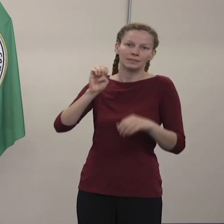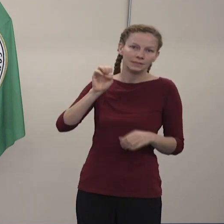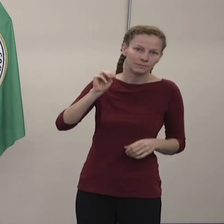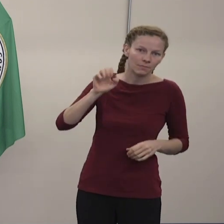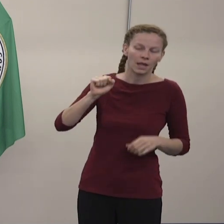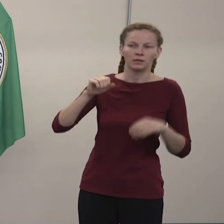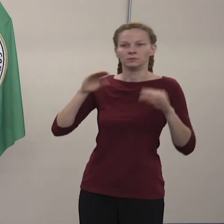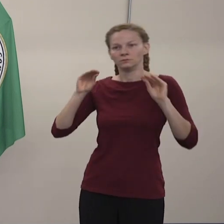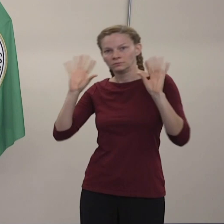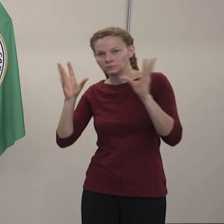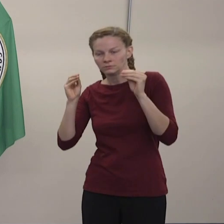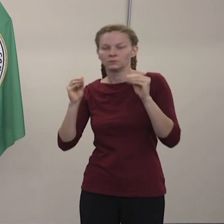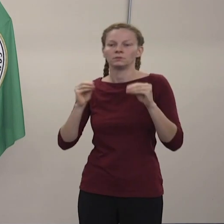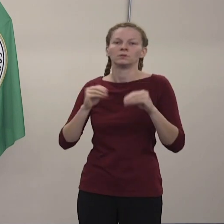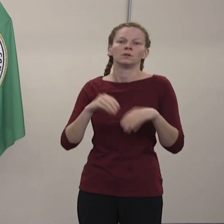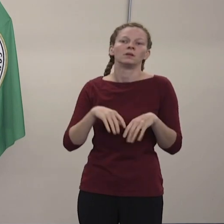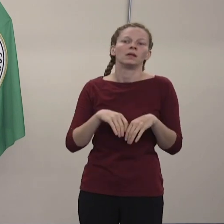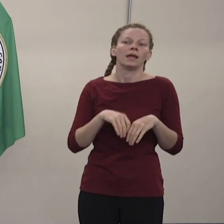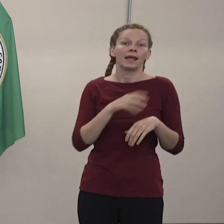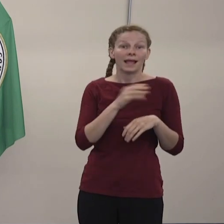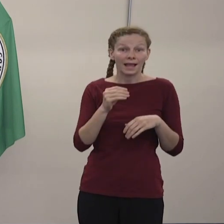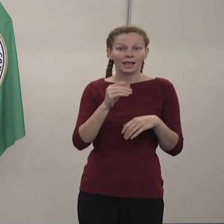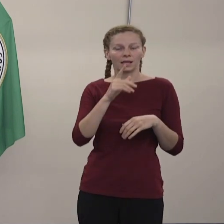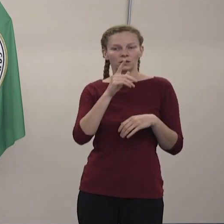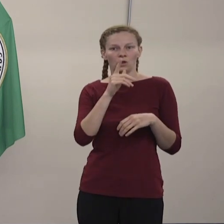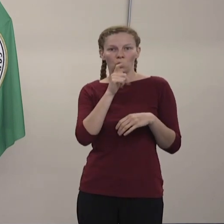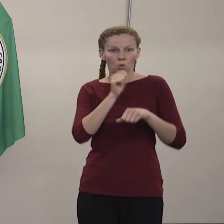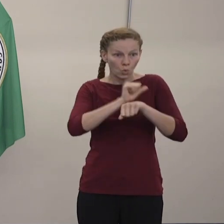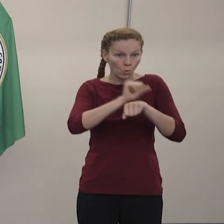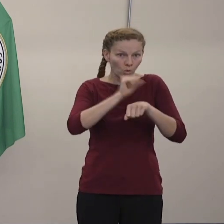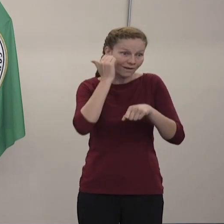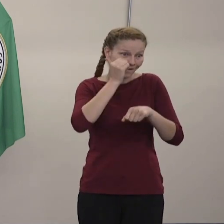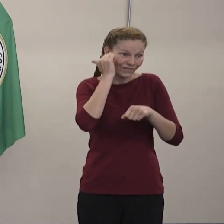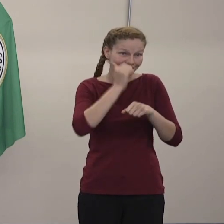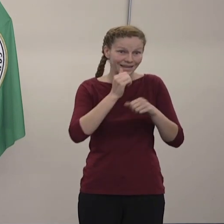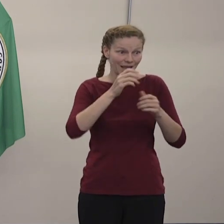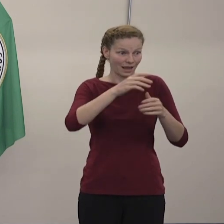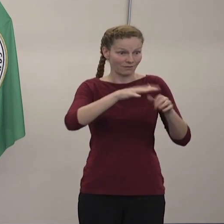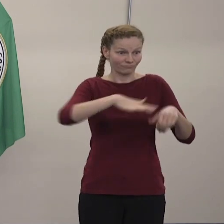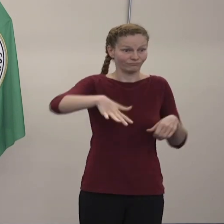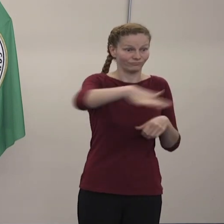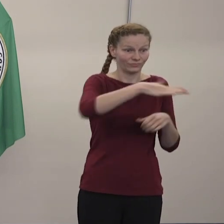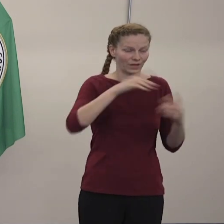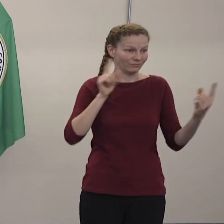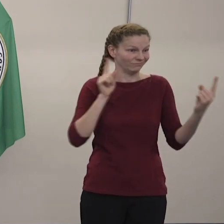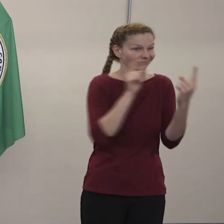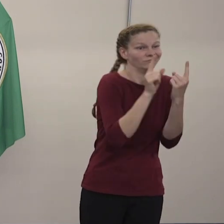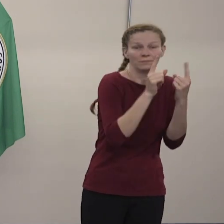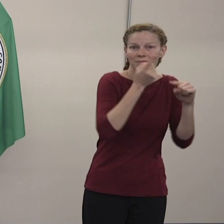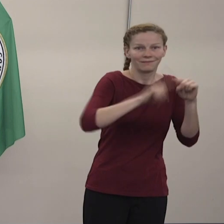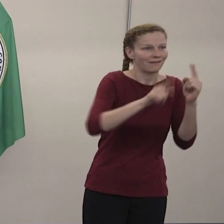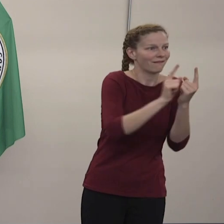esenciales en sitios donde no se puede tener el distanciamiento social.